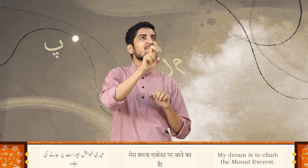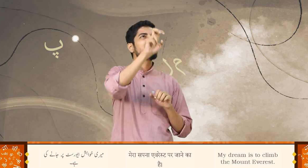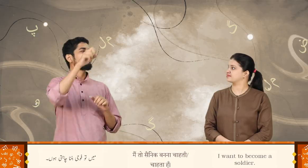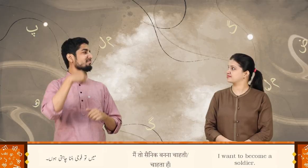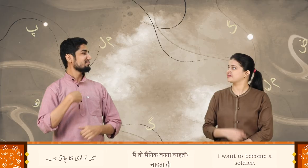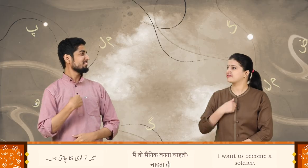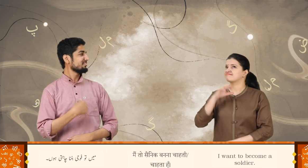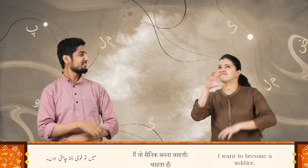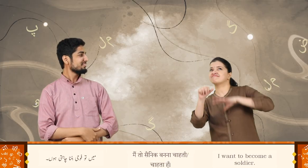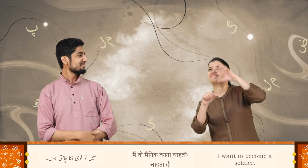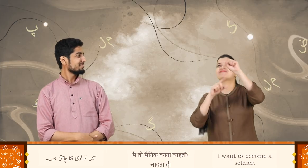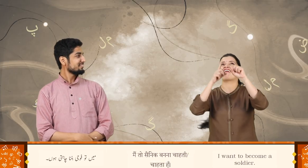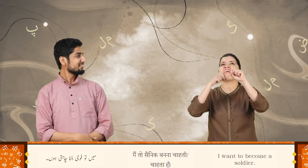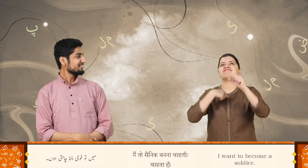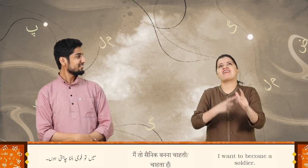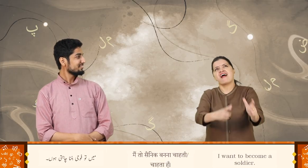میں تو فوجی بننا چاہتی ہوں